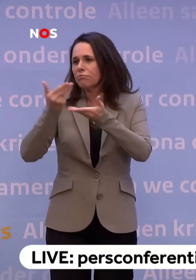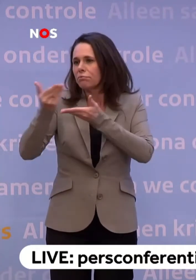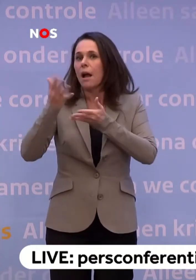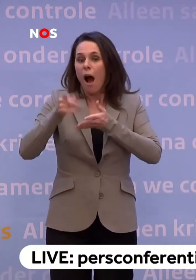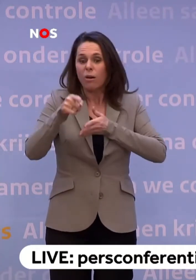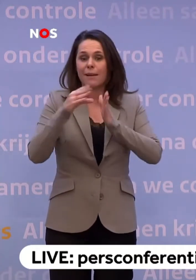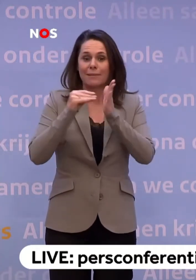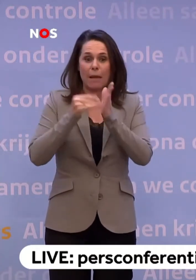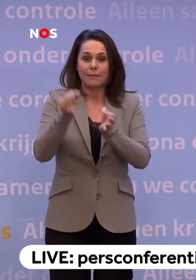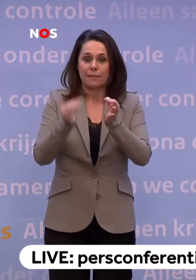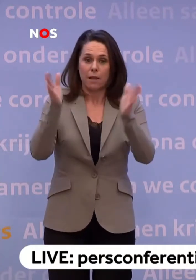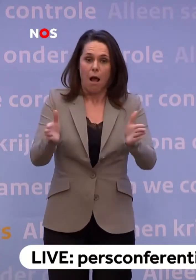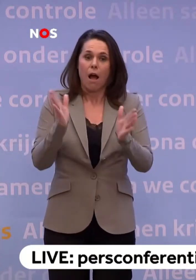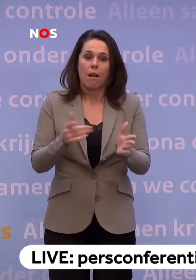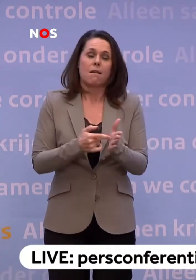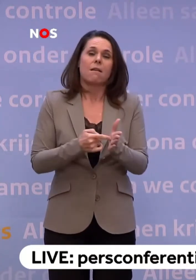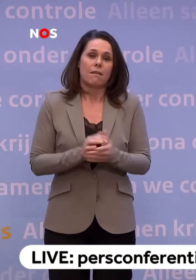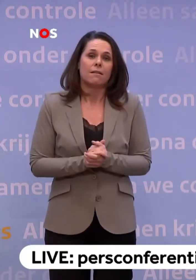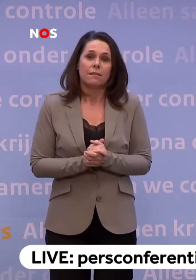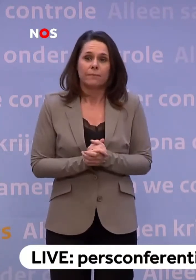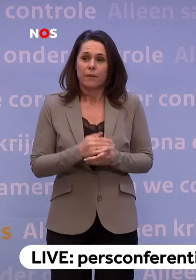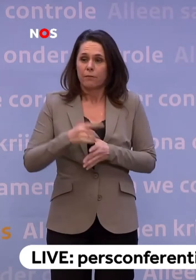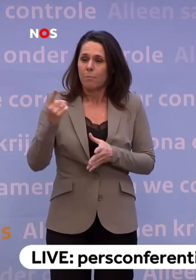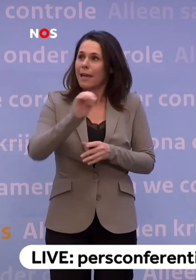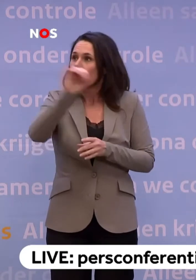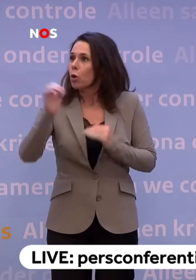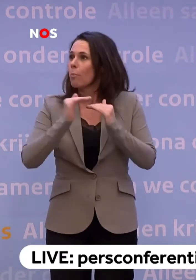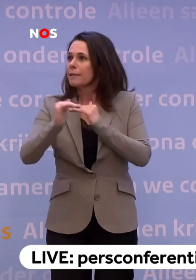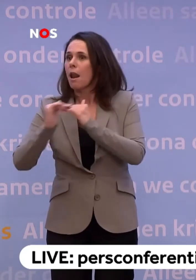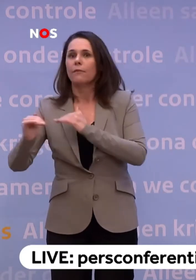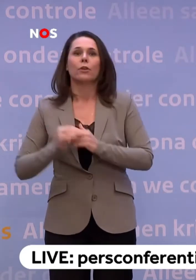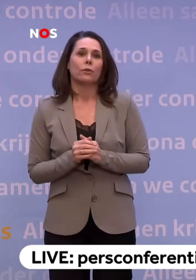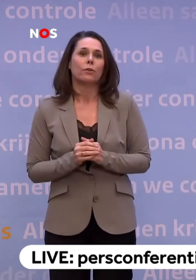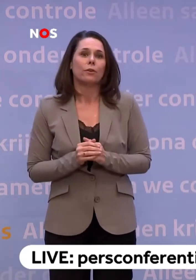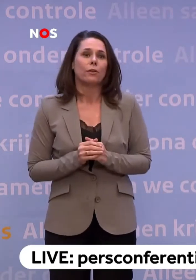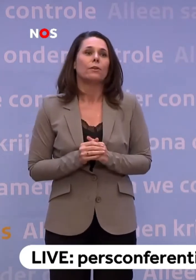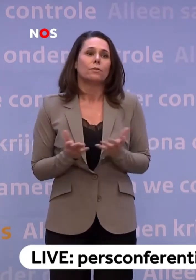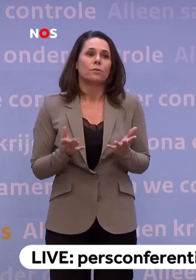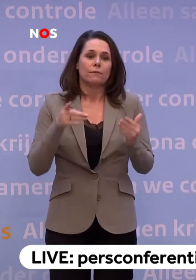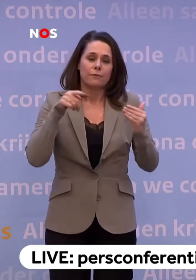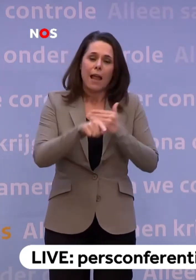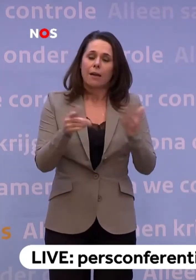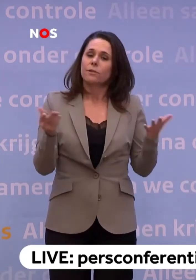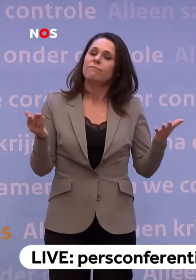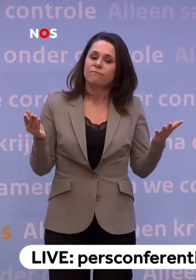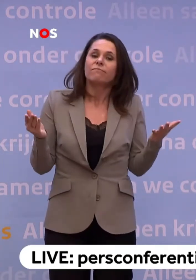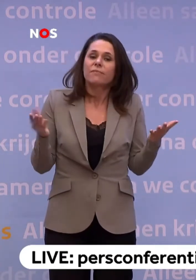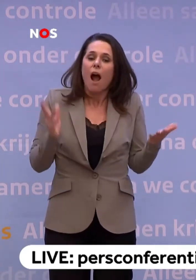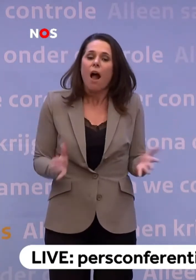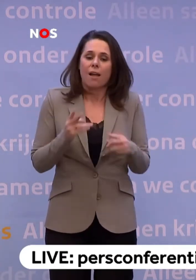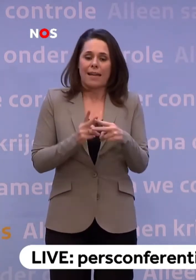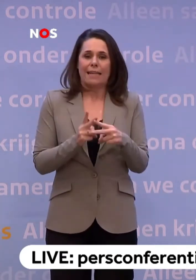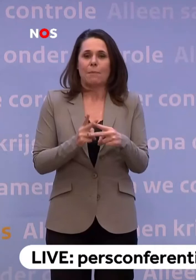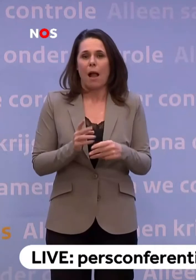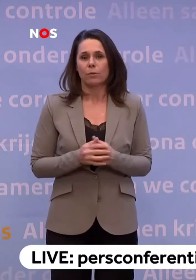al met deze app en gaan ze hem ook gebruiken. Dat geldt voor meer Europese landen ook. Dus ik ga ervan uit dat daar allemaal rekening mee is gehouden.